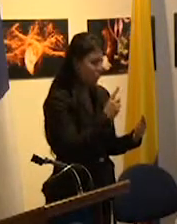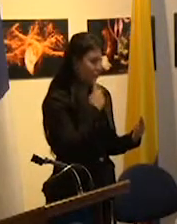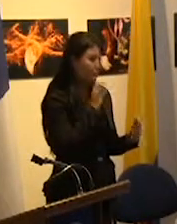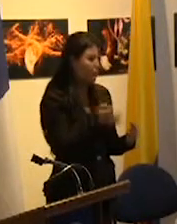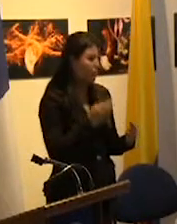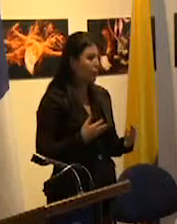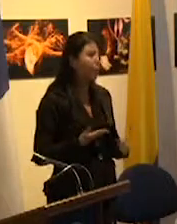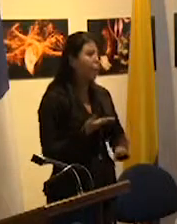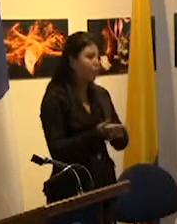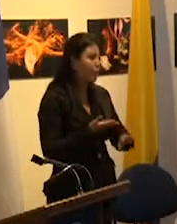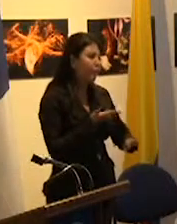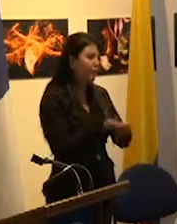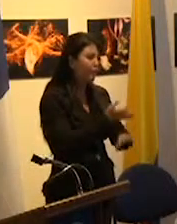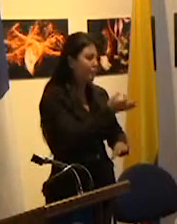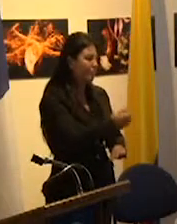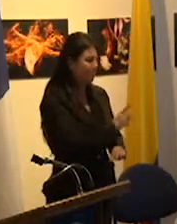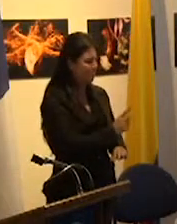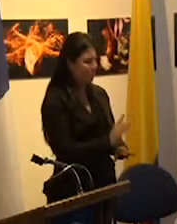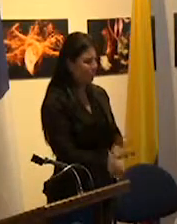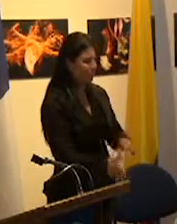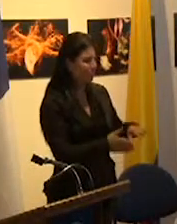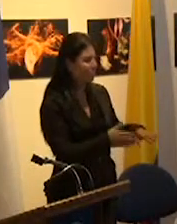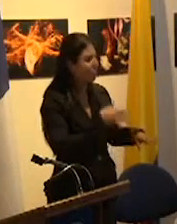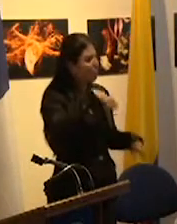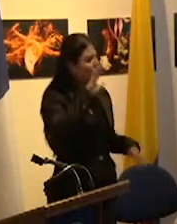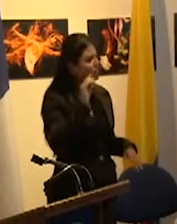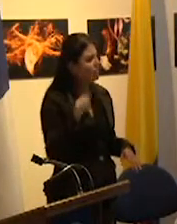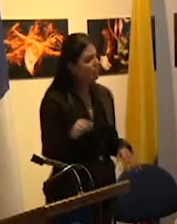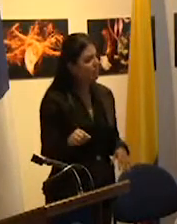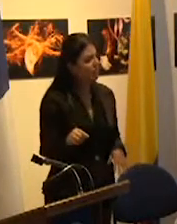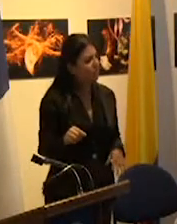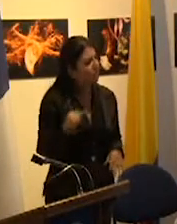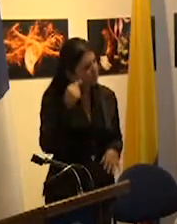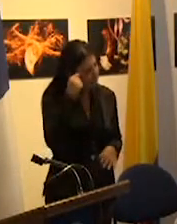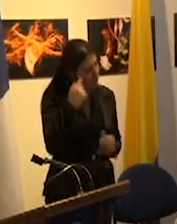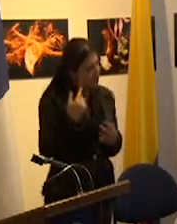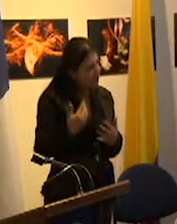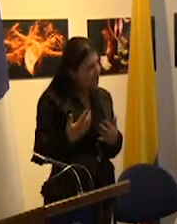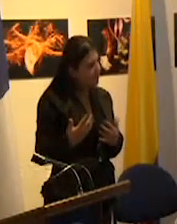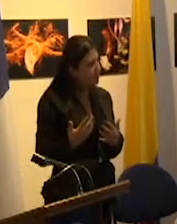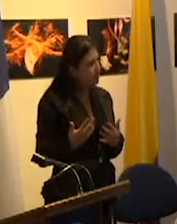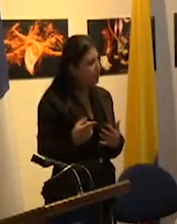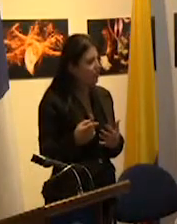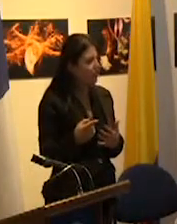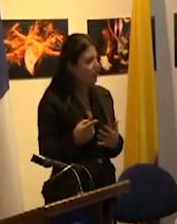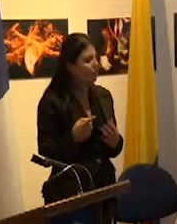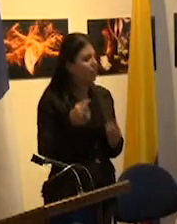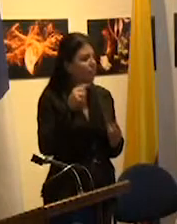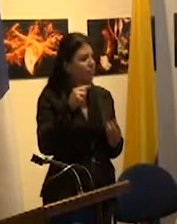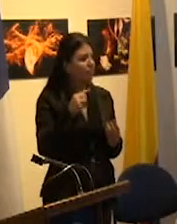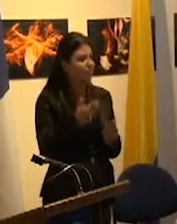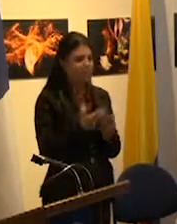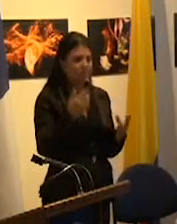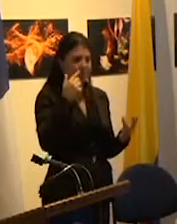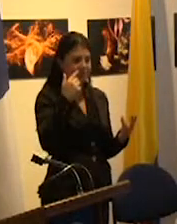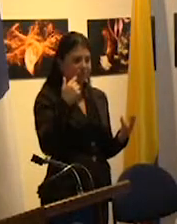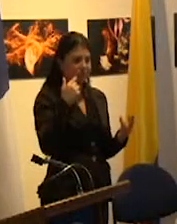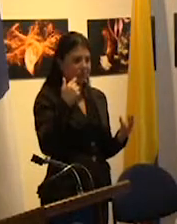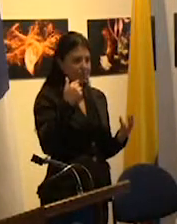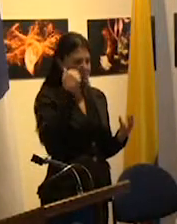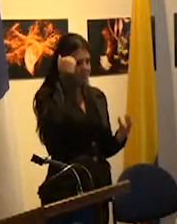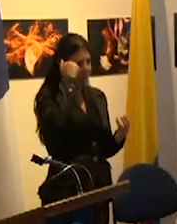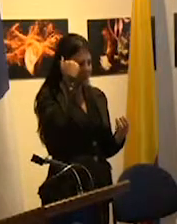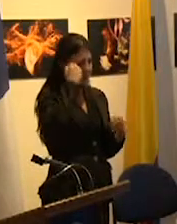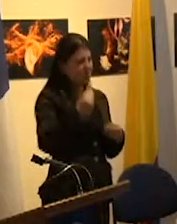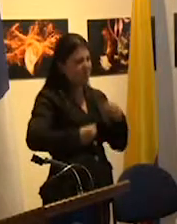propone permanentemente sino de su de considerar las cuestiones relativas a su formación